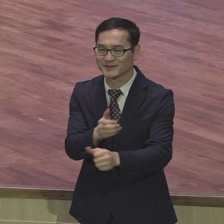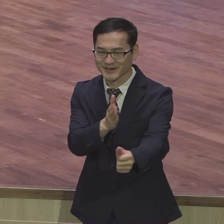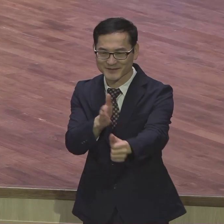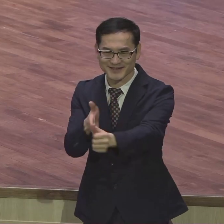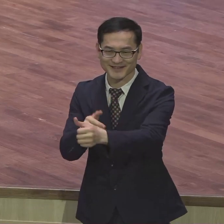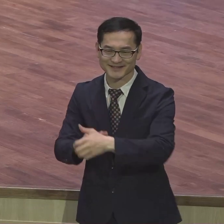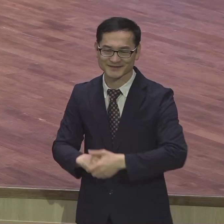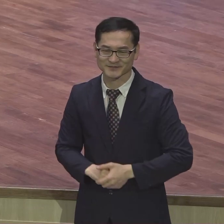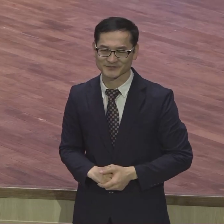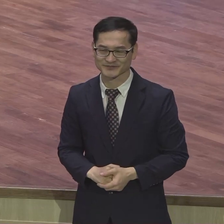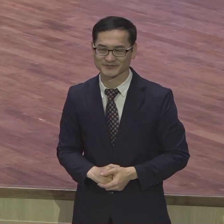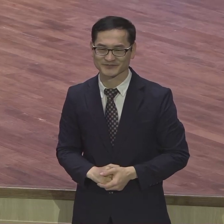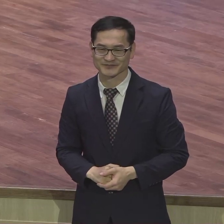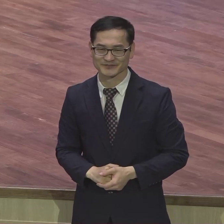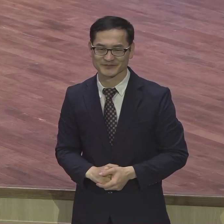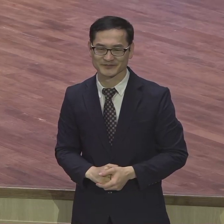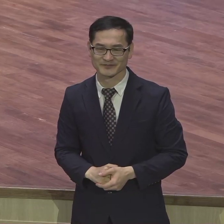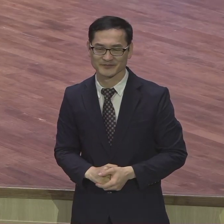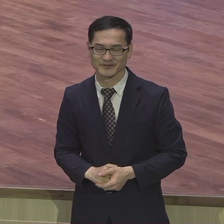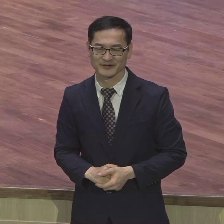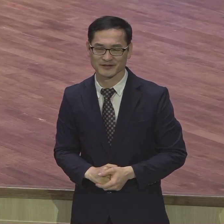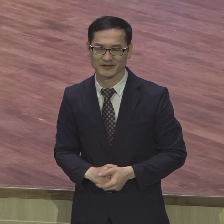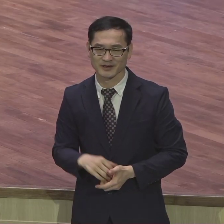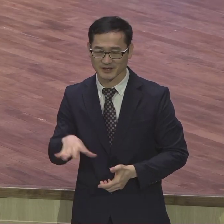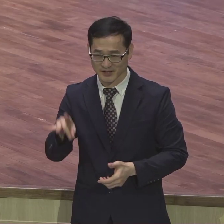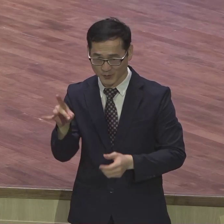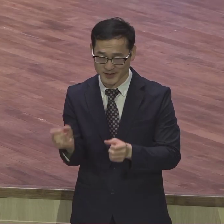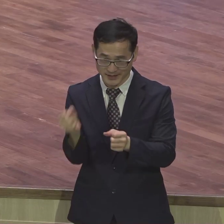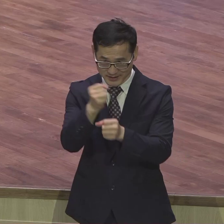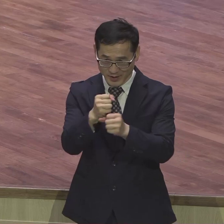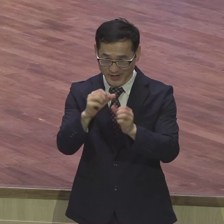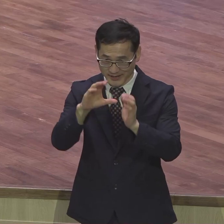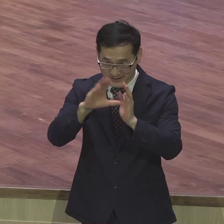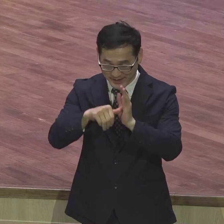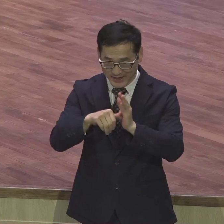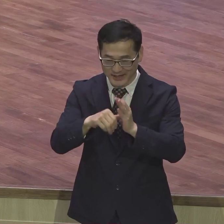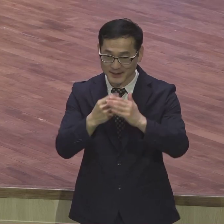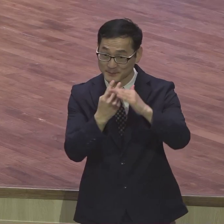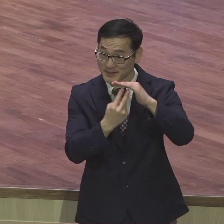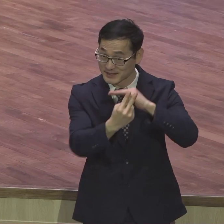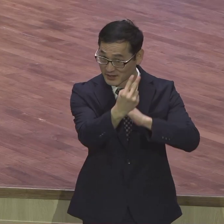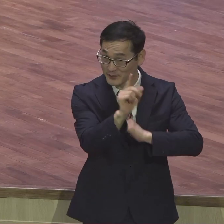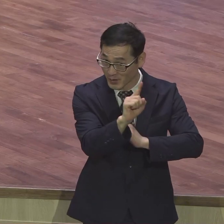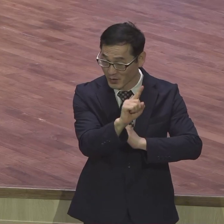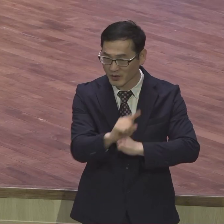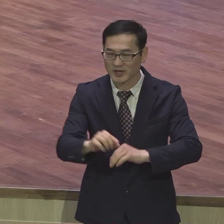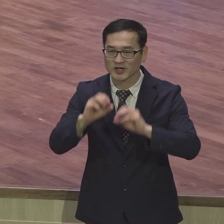개척할 때 비전은 전도와 성교였습니다. 왜냐하면 저는